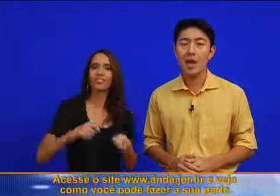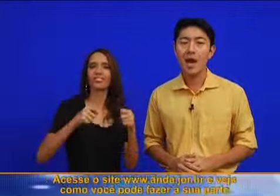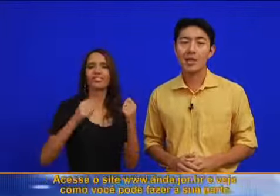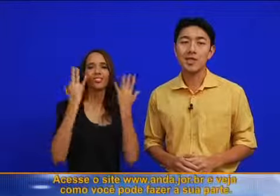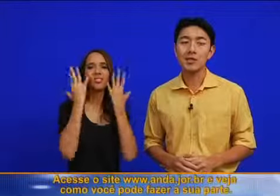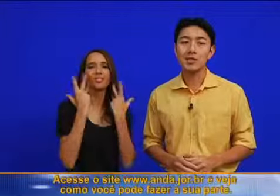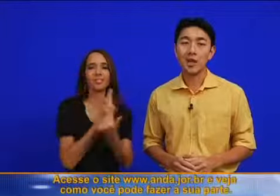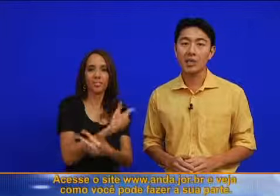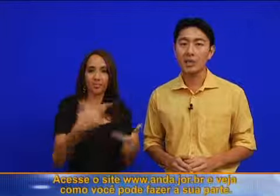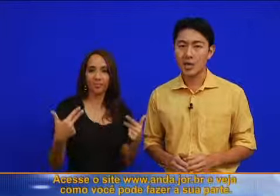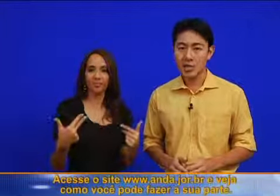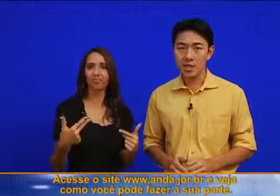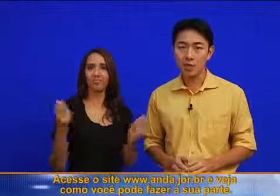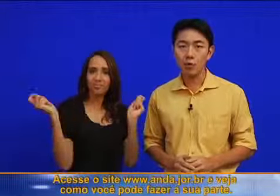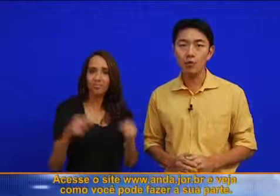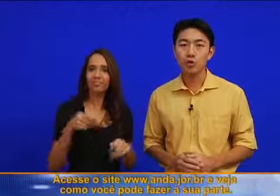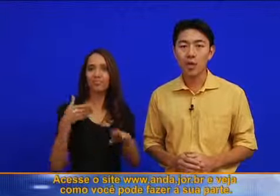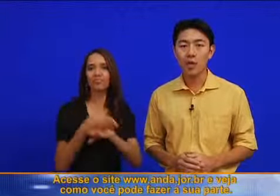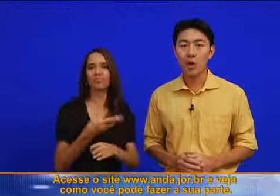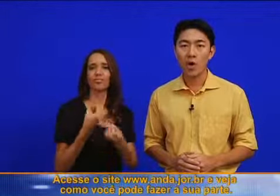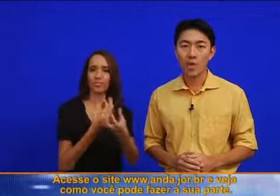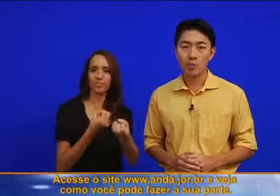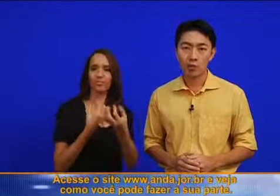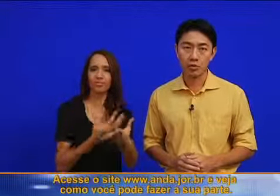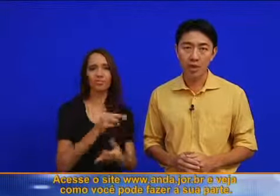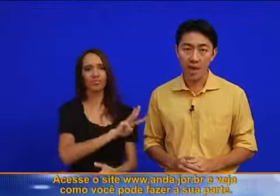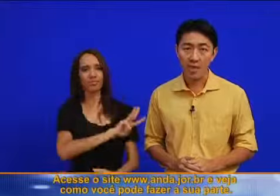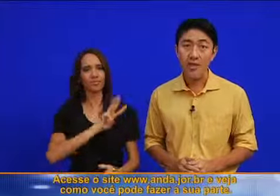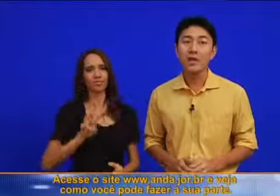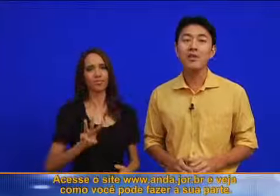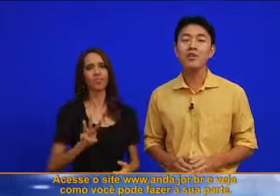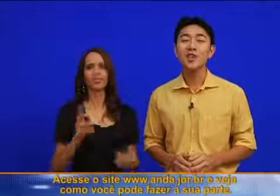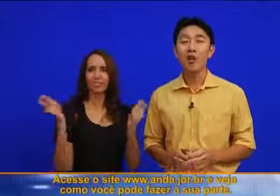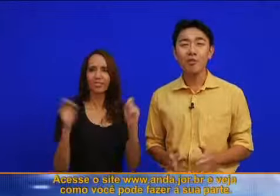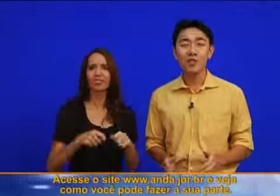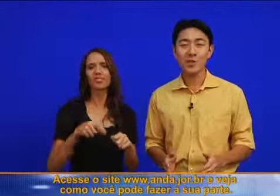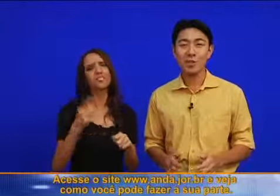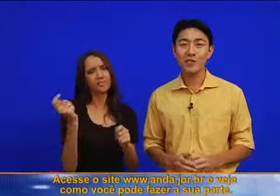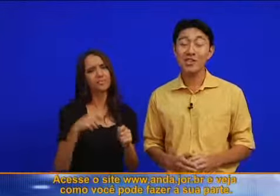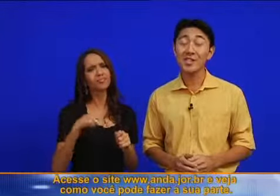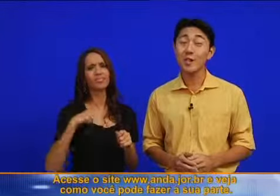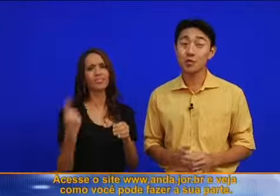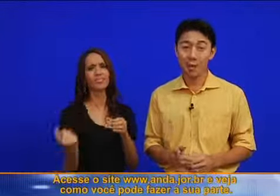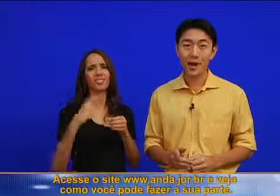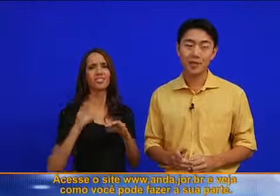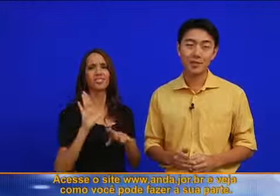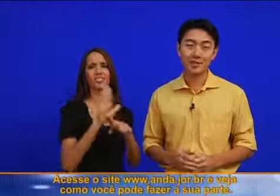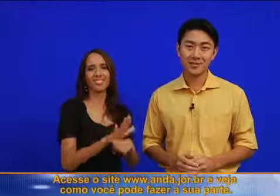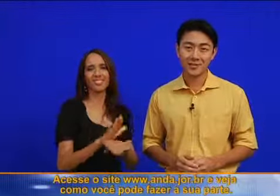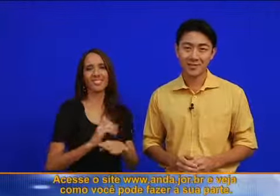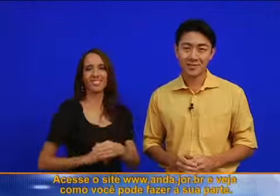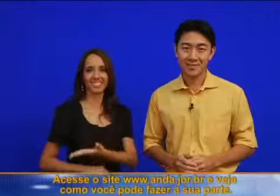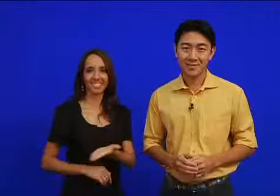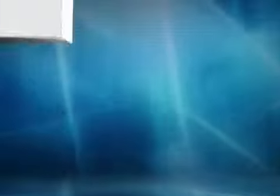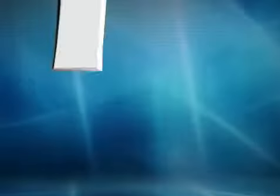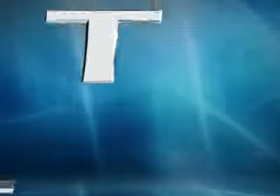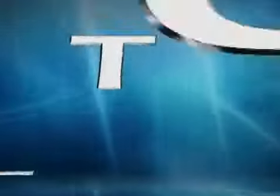os animais. Acesse o site anda.jor.br e veja como você pode fazer a sua parte.